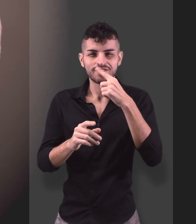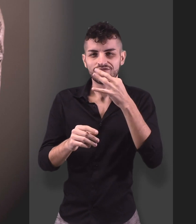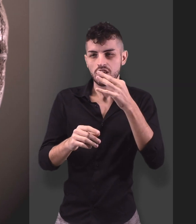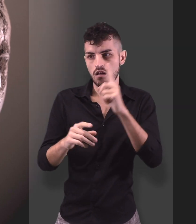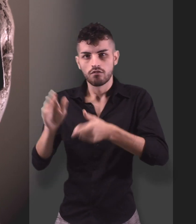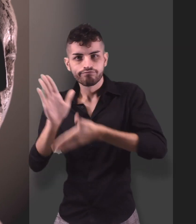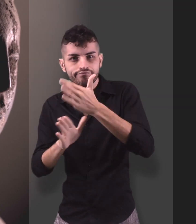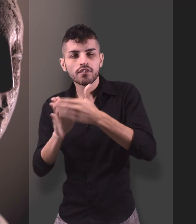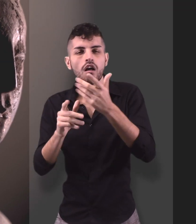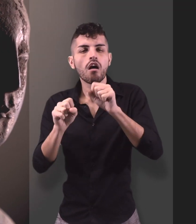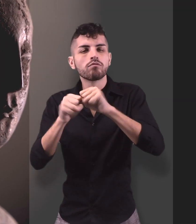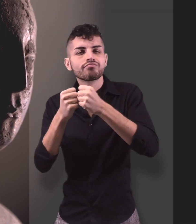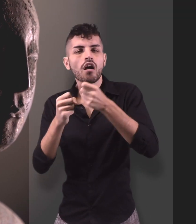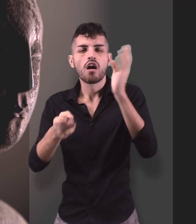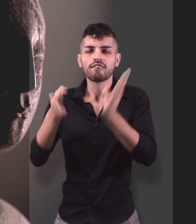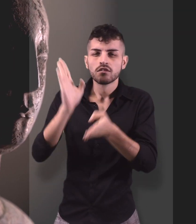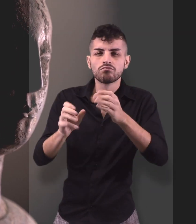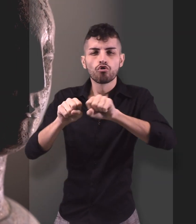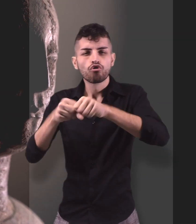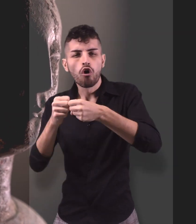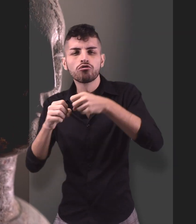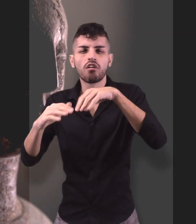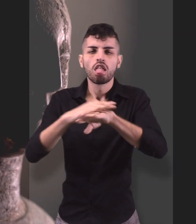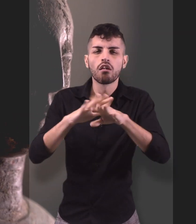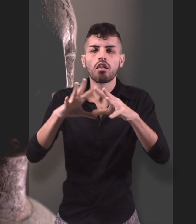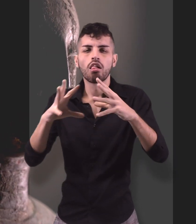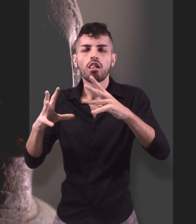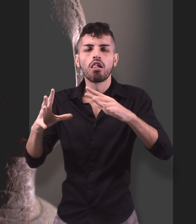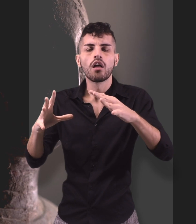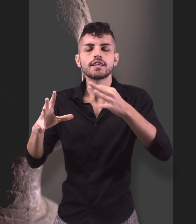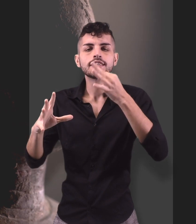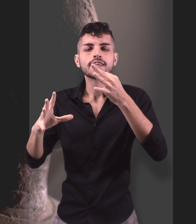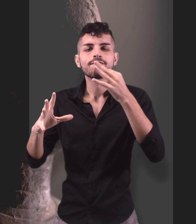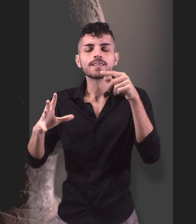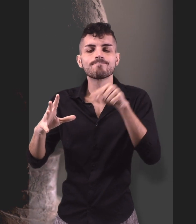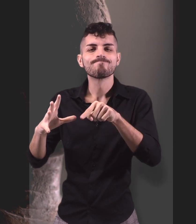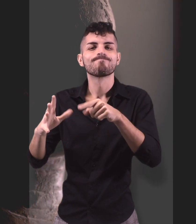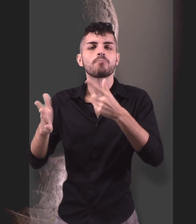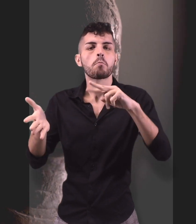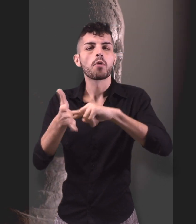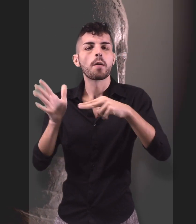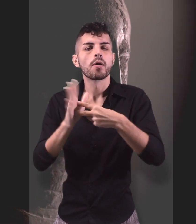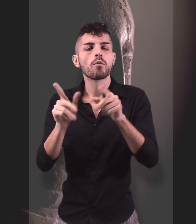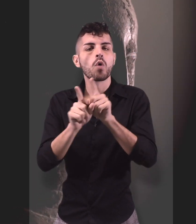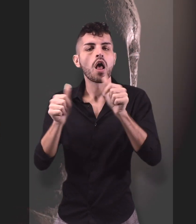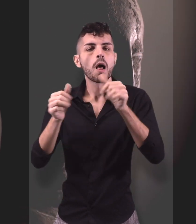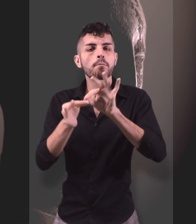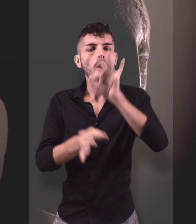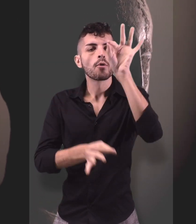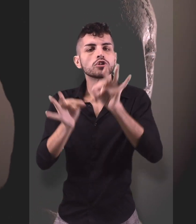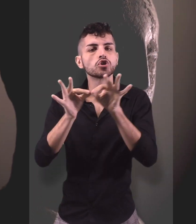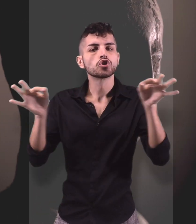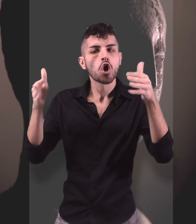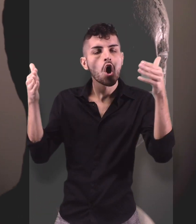scolpite a tutto tondo e l'effetto delle vesti che aderiscono al corpo e quasi assente. Le statue